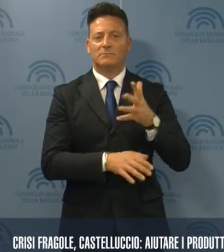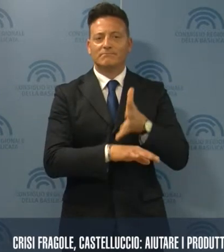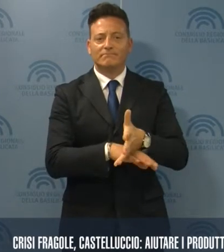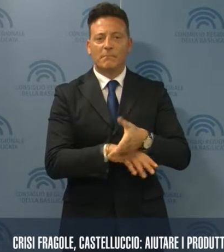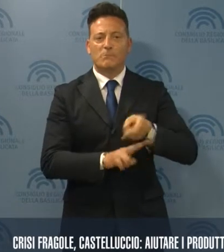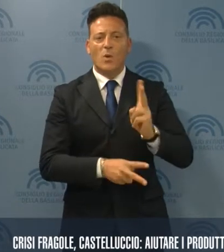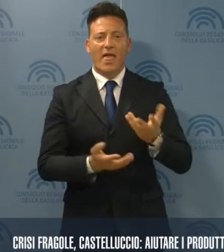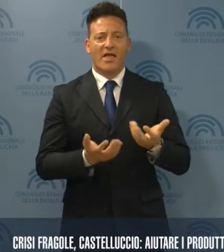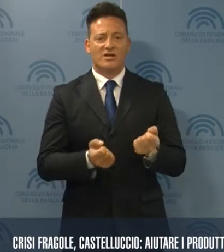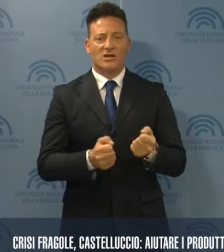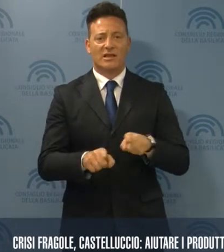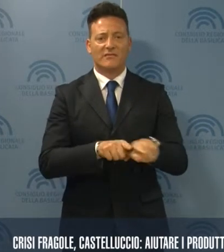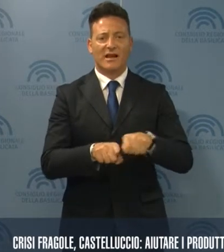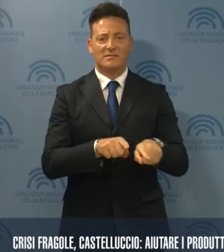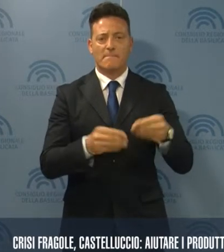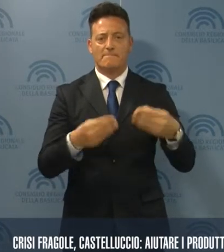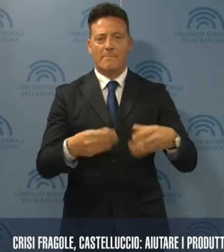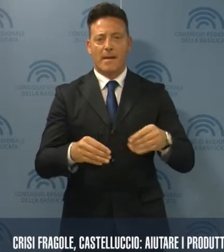efficace rispetto alle perdite dei produttori.